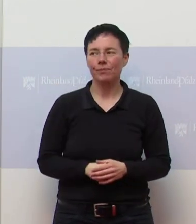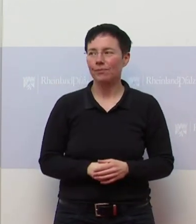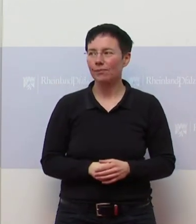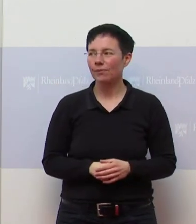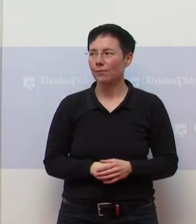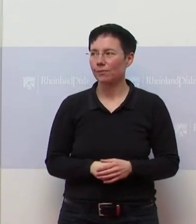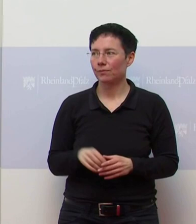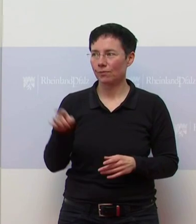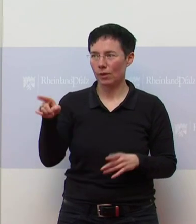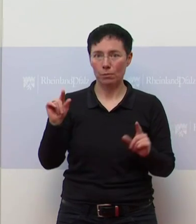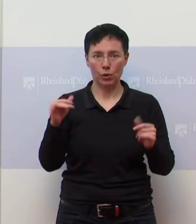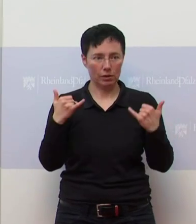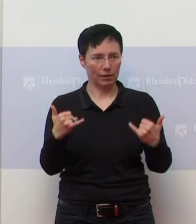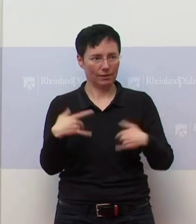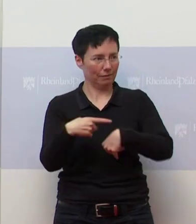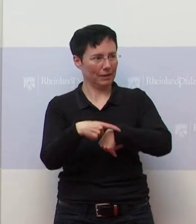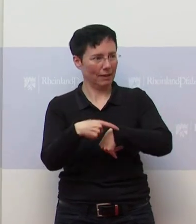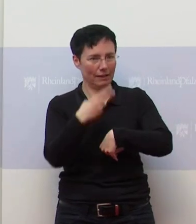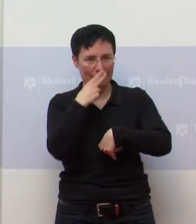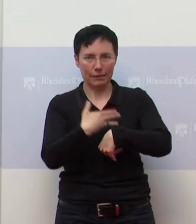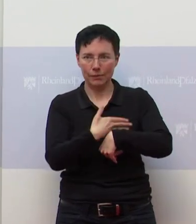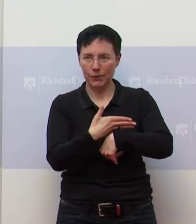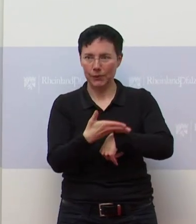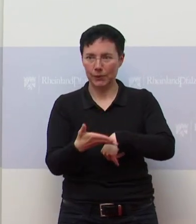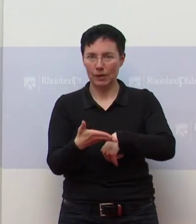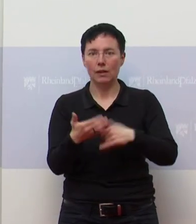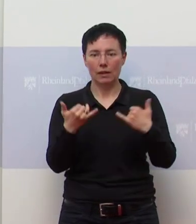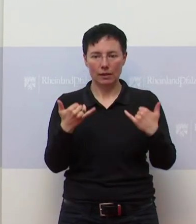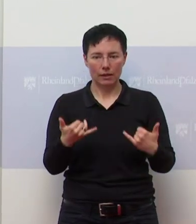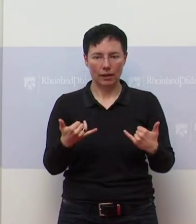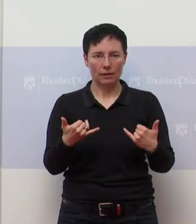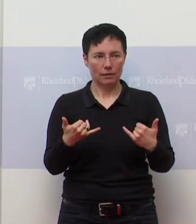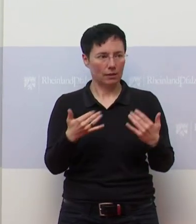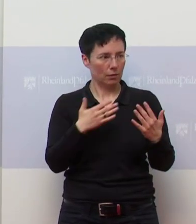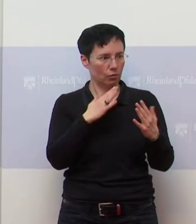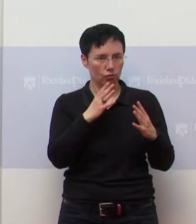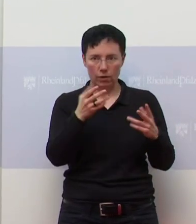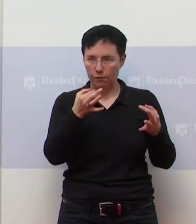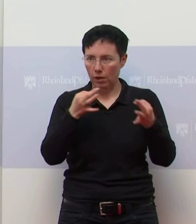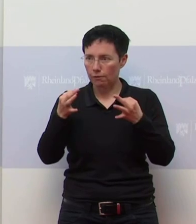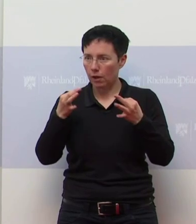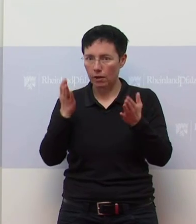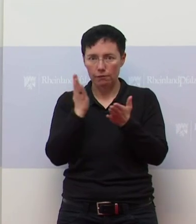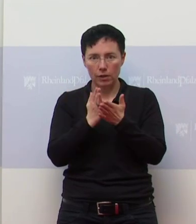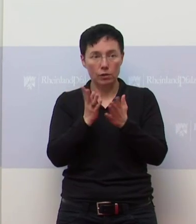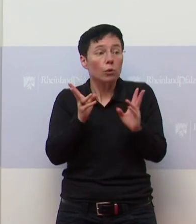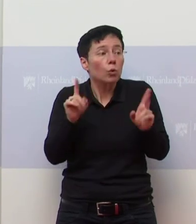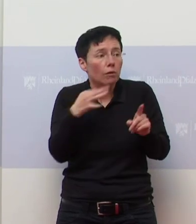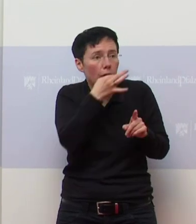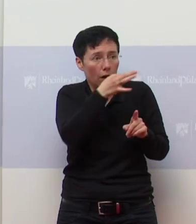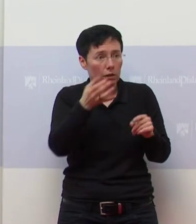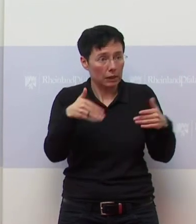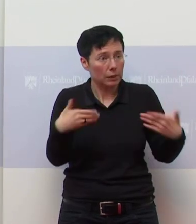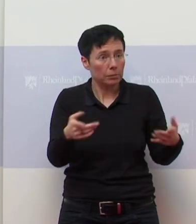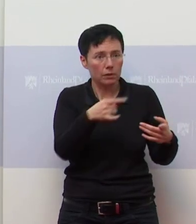Dann würde ich jetzt mit Blick auf die Uhr die Redeliste schließen. Schauen wir noch einmal in die Runde. Gibt es noch etwas,